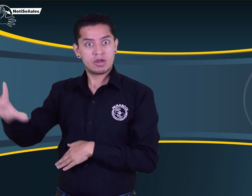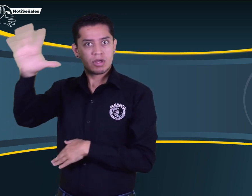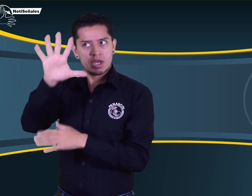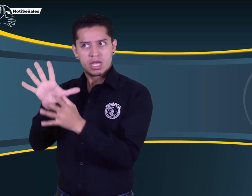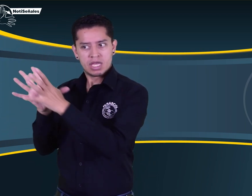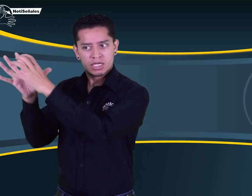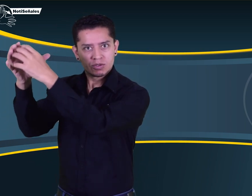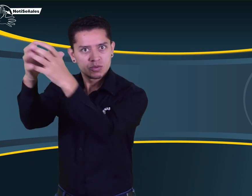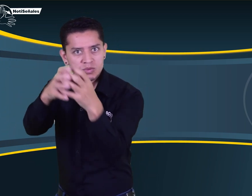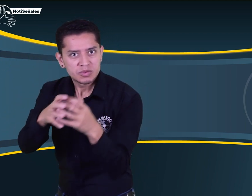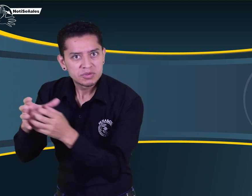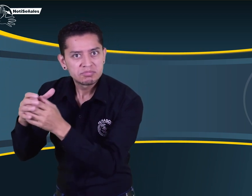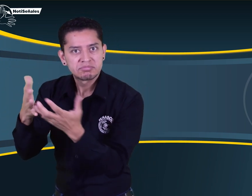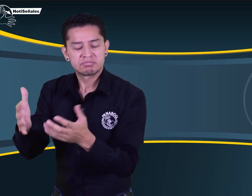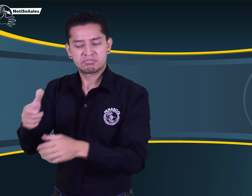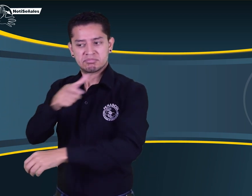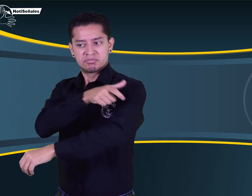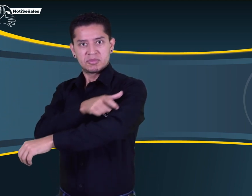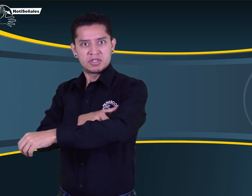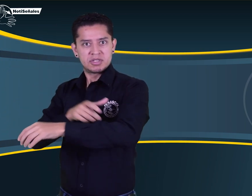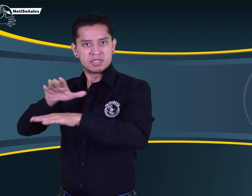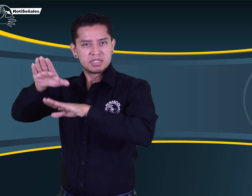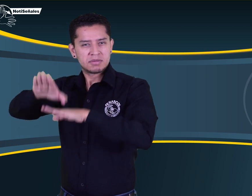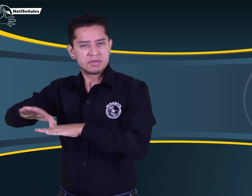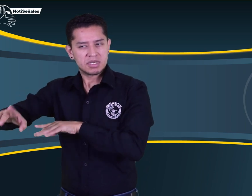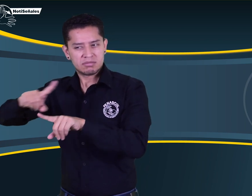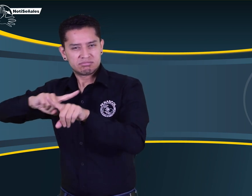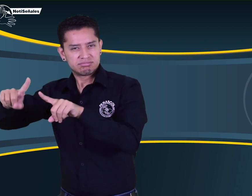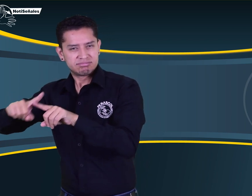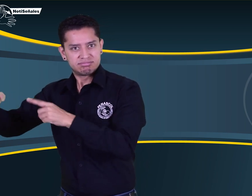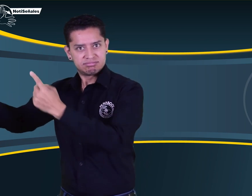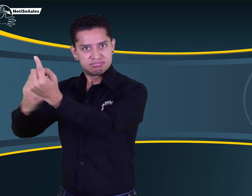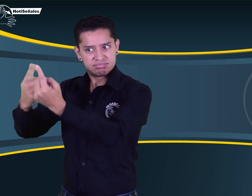representantes de diversas organizaciones, asociaciones y de FNASCOL. Miren.